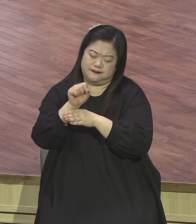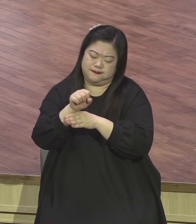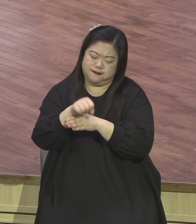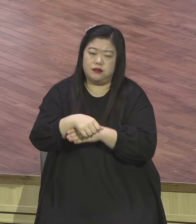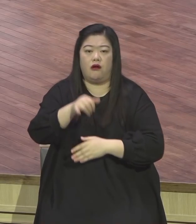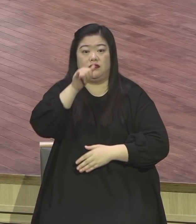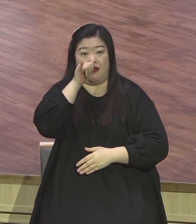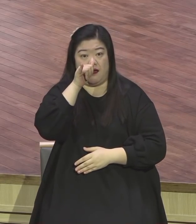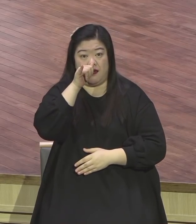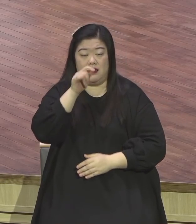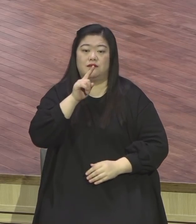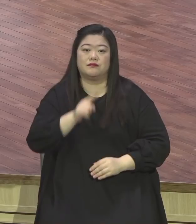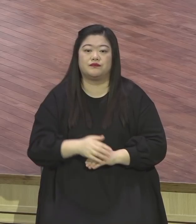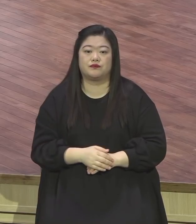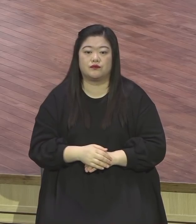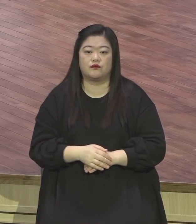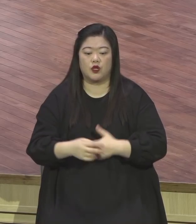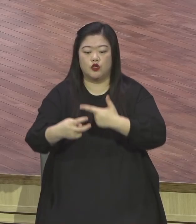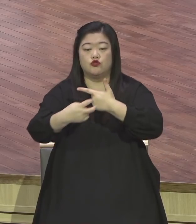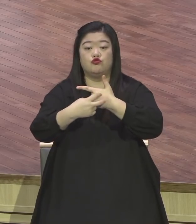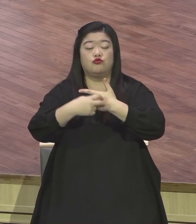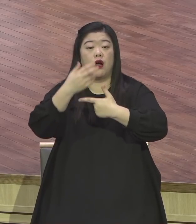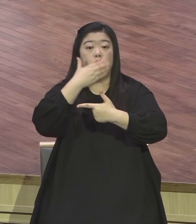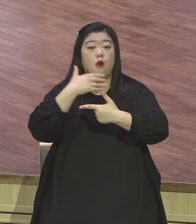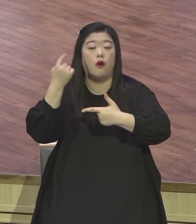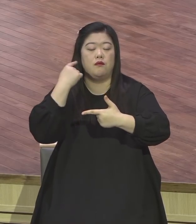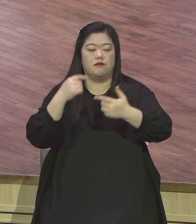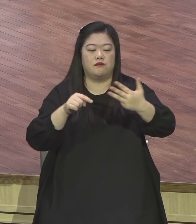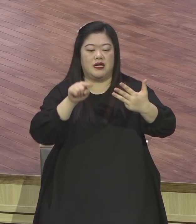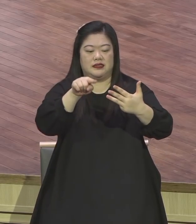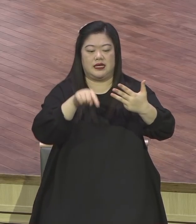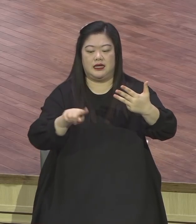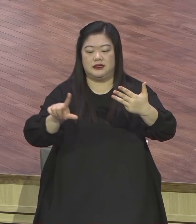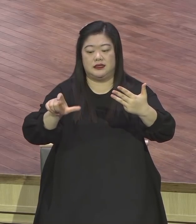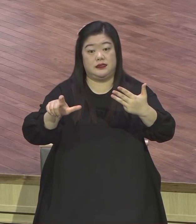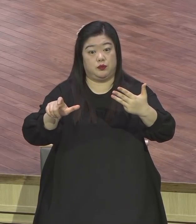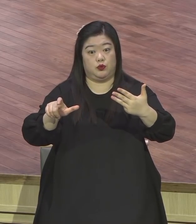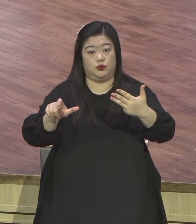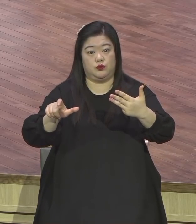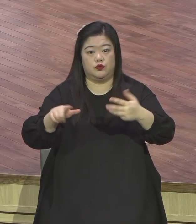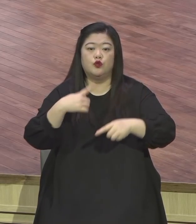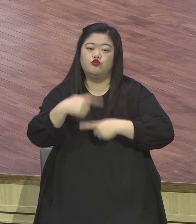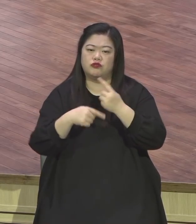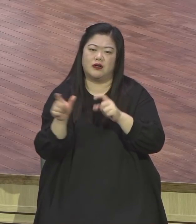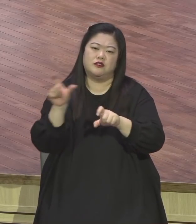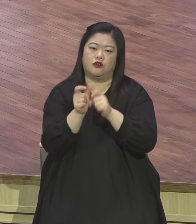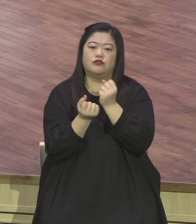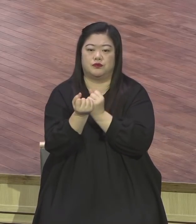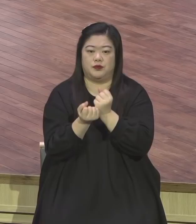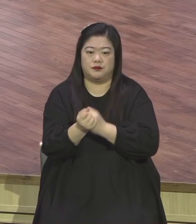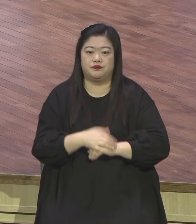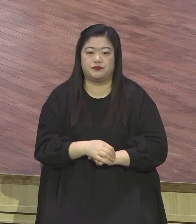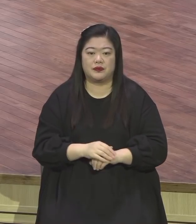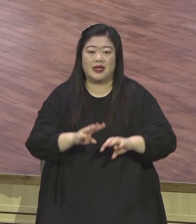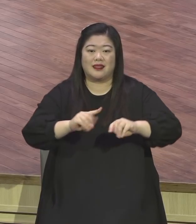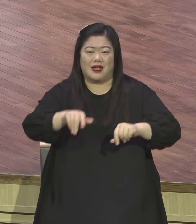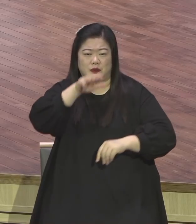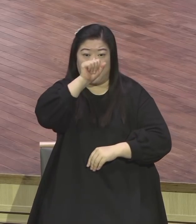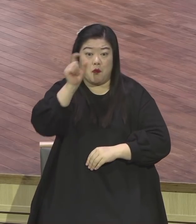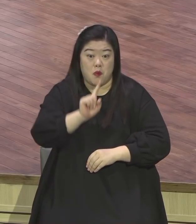내용을 담고 있는 누가 보면 8장 15절에 보면 구체적으로 말씀하고 있어요 좋은 땅에 있다는 것은 착하고 좋은